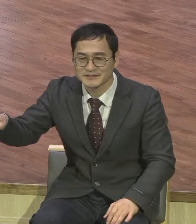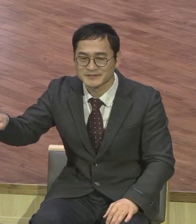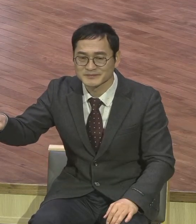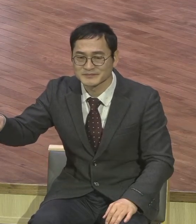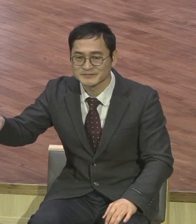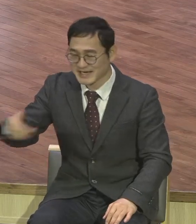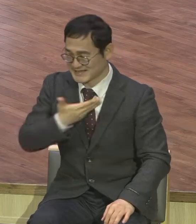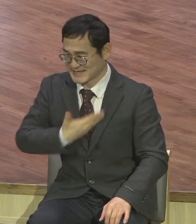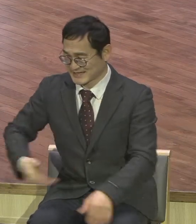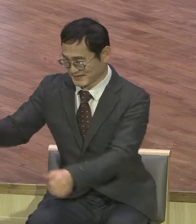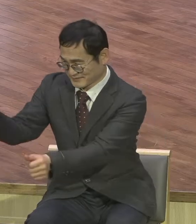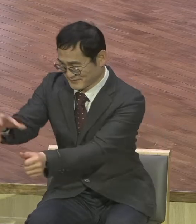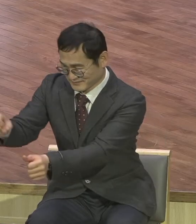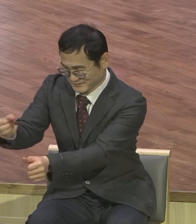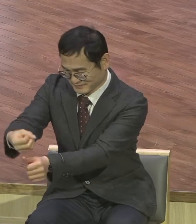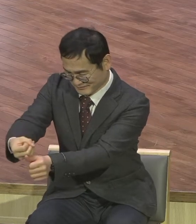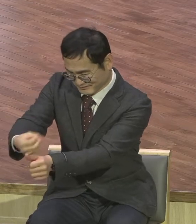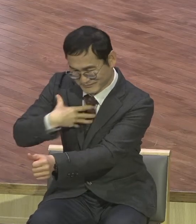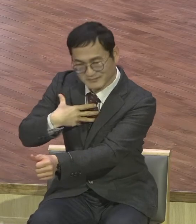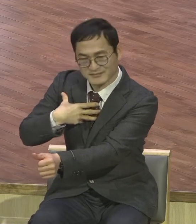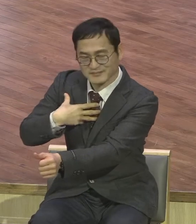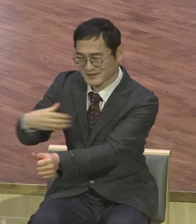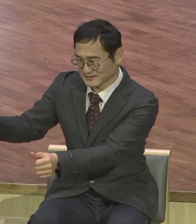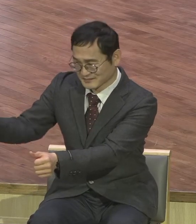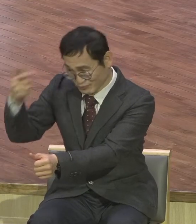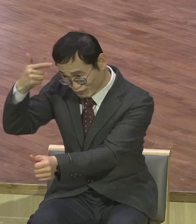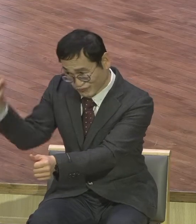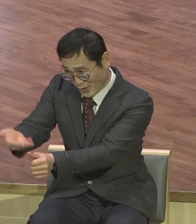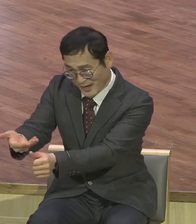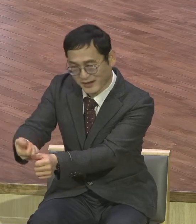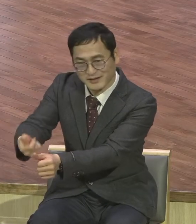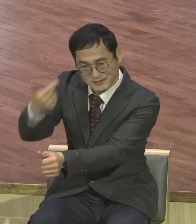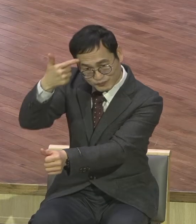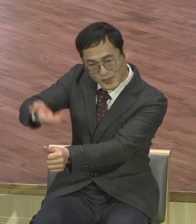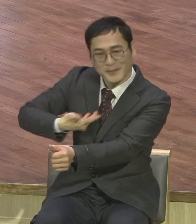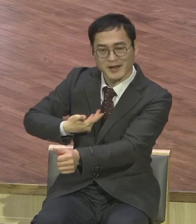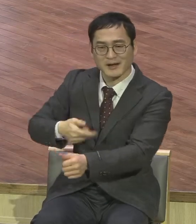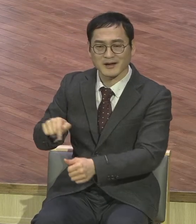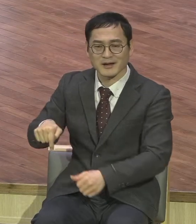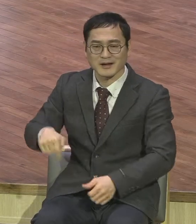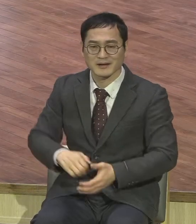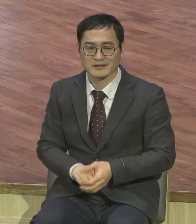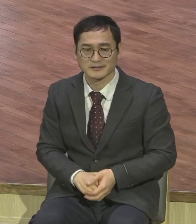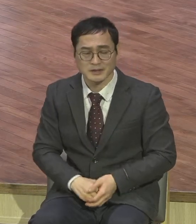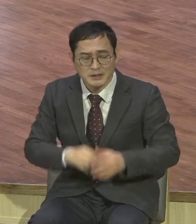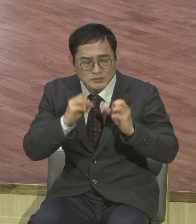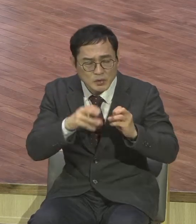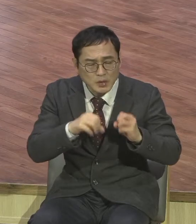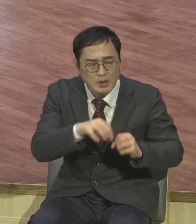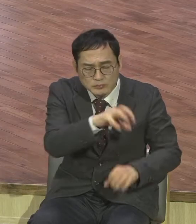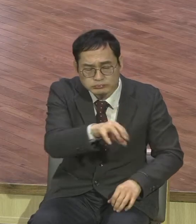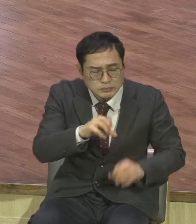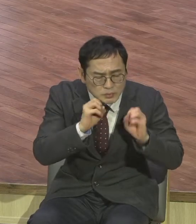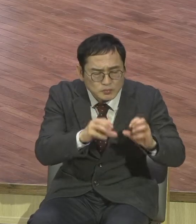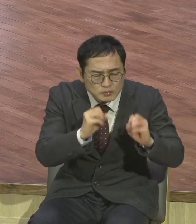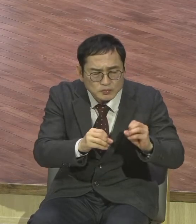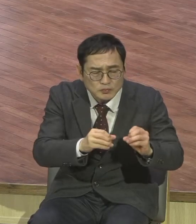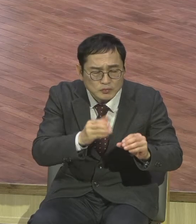질문하는 장면이 나와요. 예수님이 지금 전도하러 나간 현장에 감옥에 갇혀있는